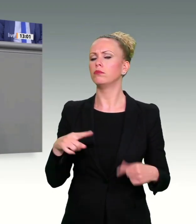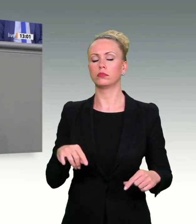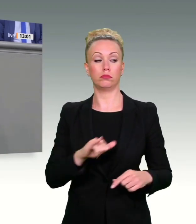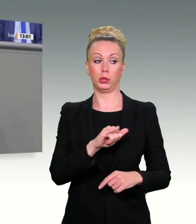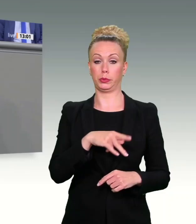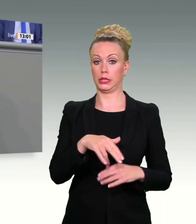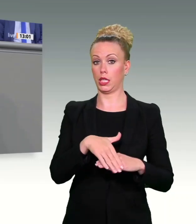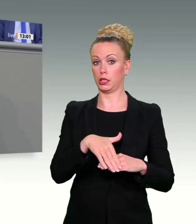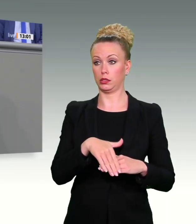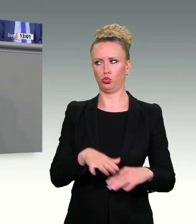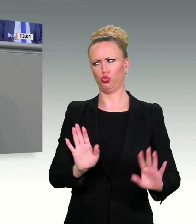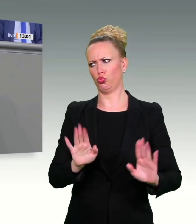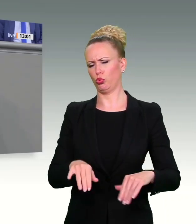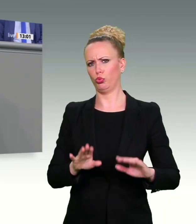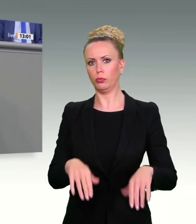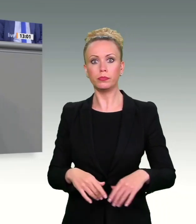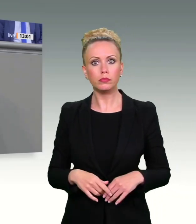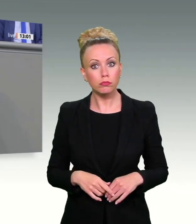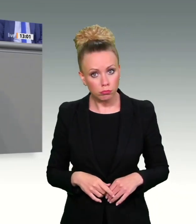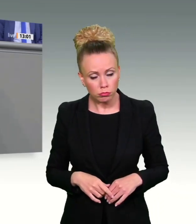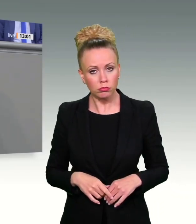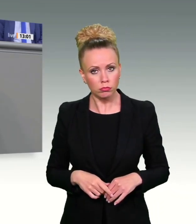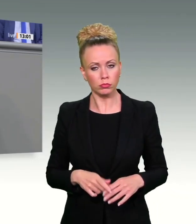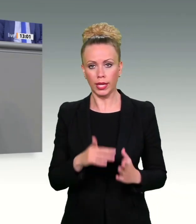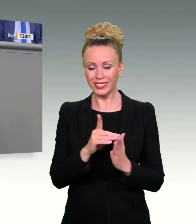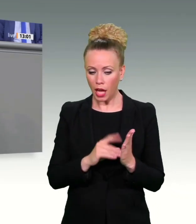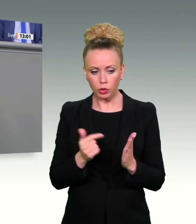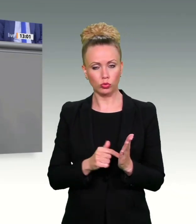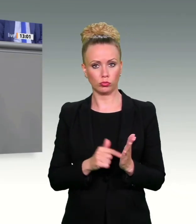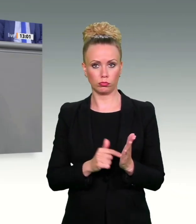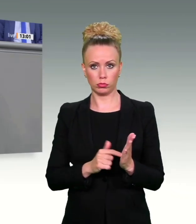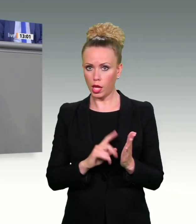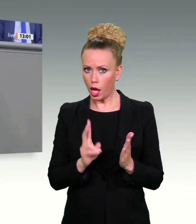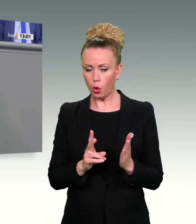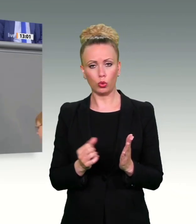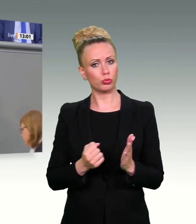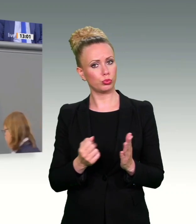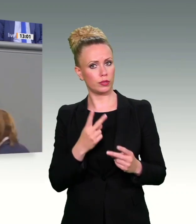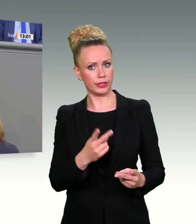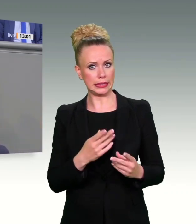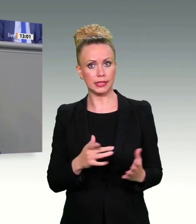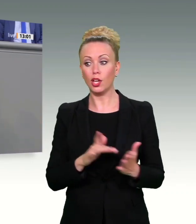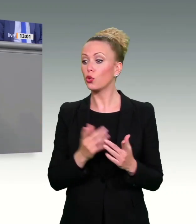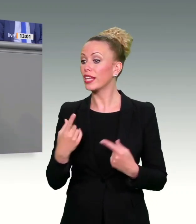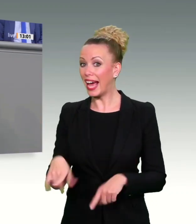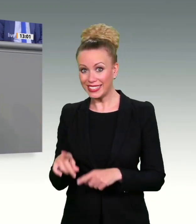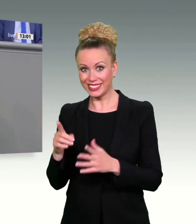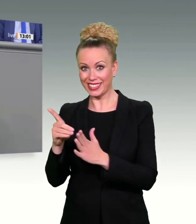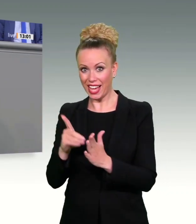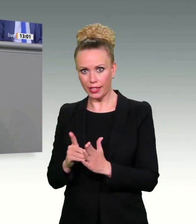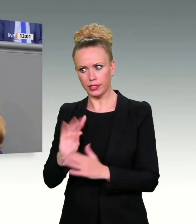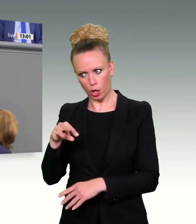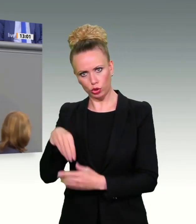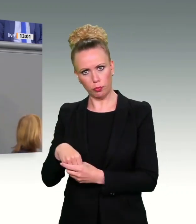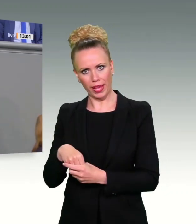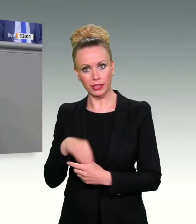Natürlich ist eine IP-Adresse ein sensibles Datum. Denn eine IP-Adresse ermöglicht in der Zusammenschau mit anderen gespeicherten Daten eine